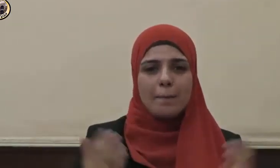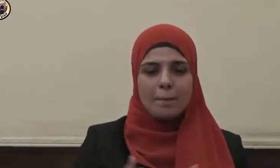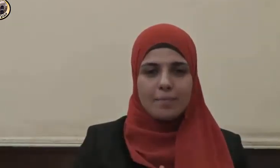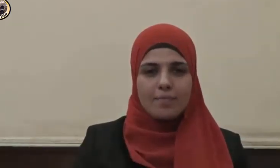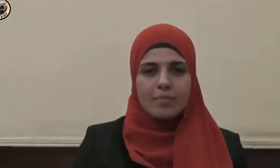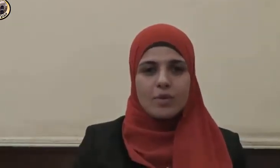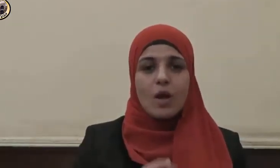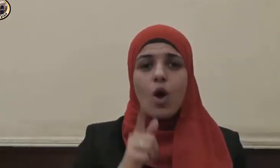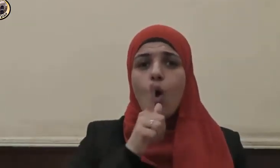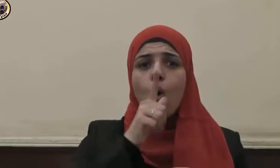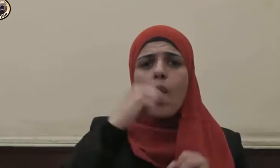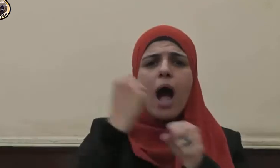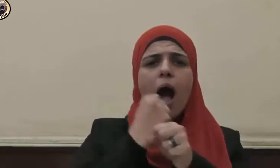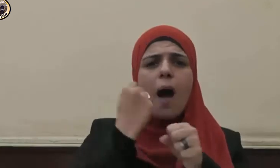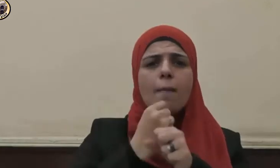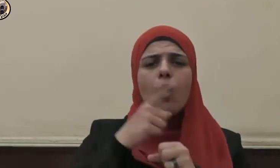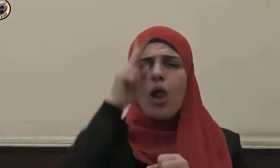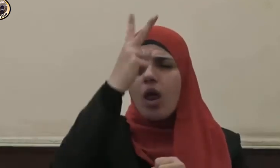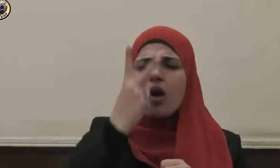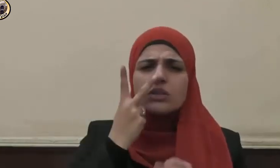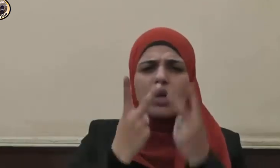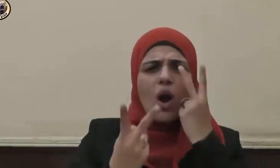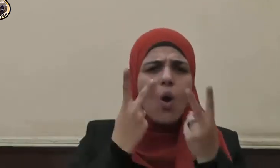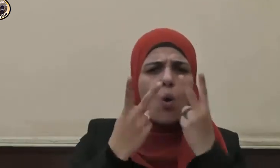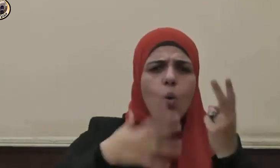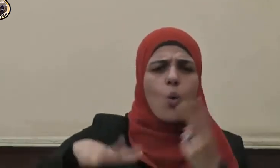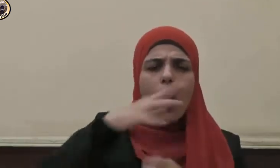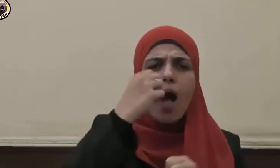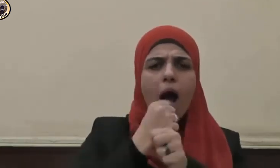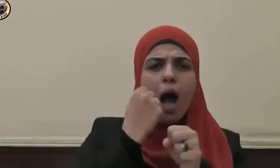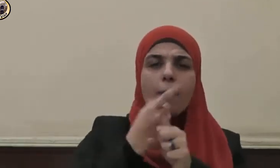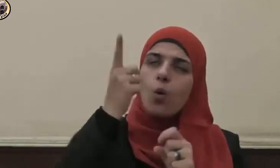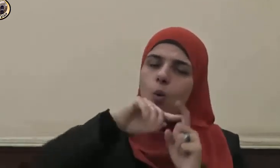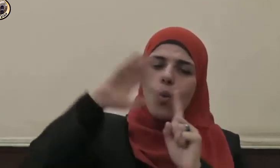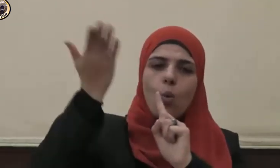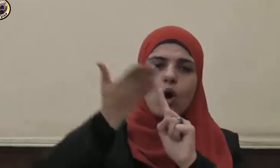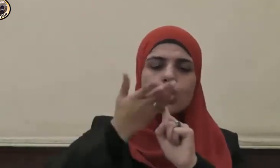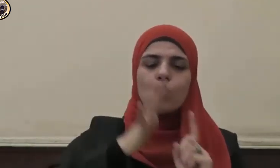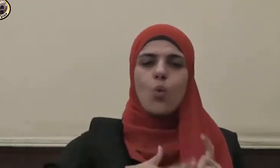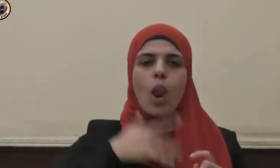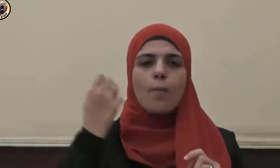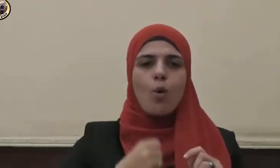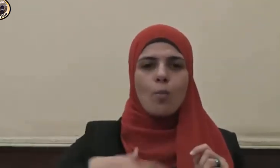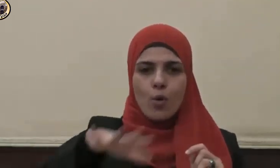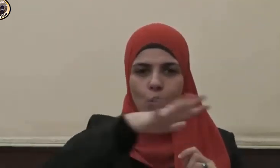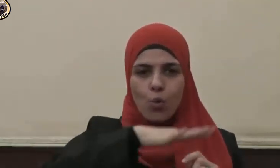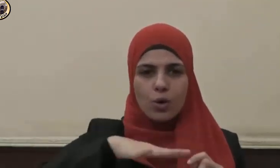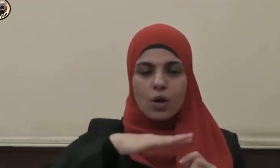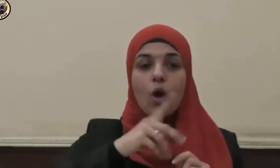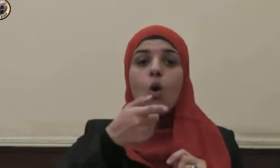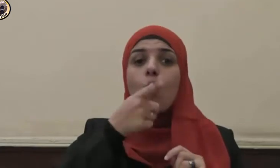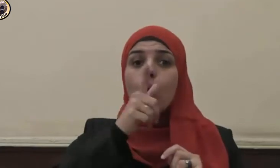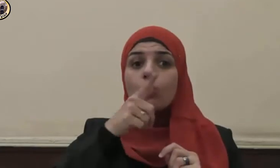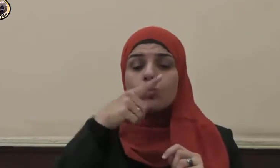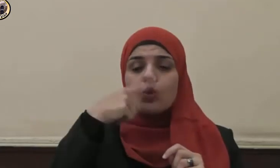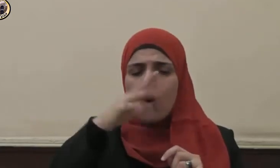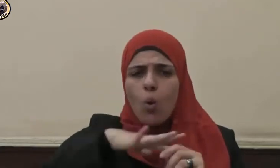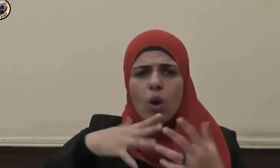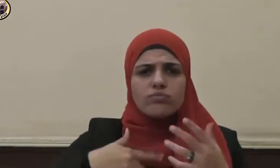وقل اعملوا فسار الله عملكم ورسوله والمؤمنون وستردون